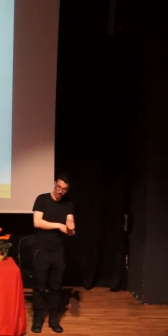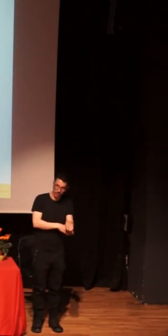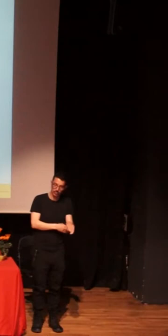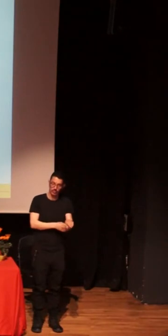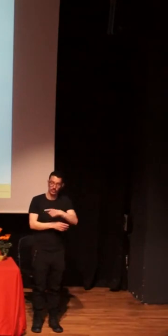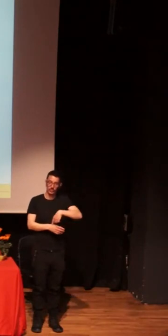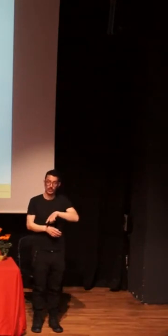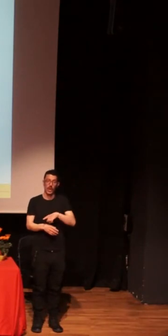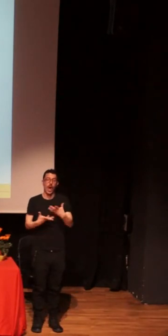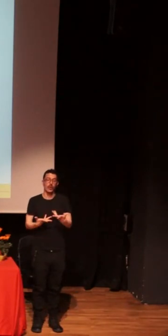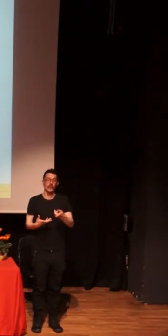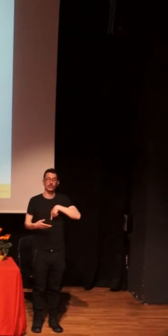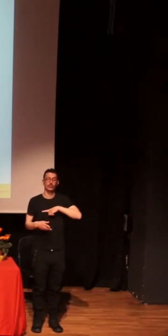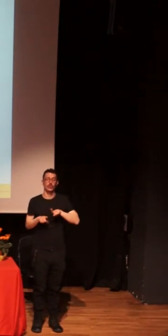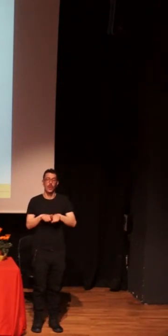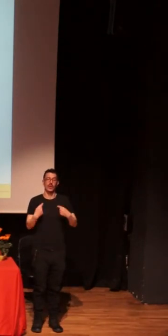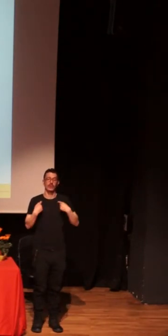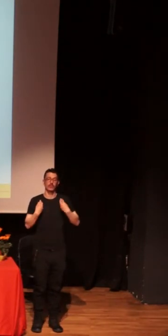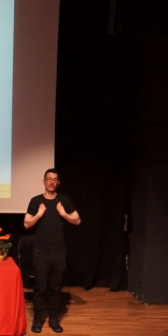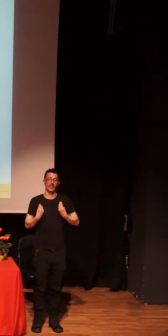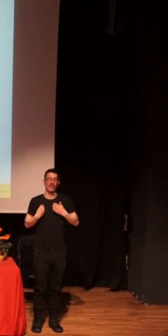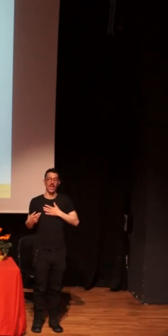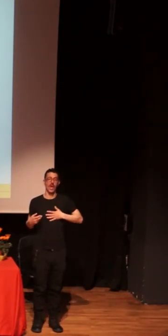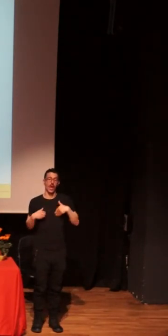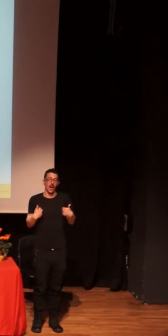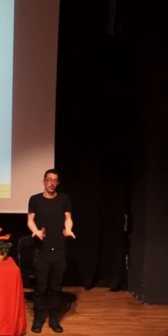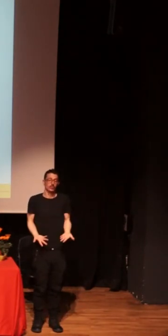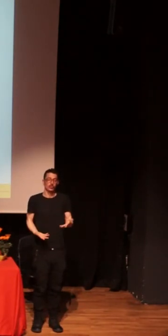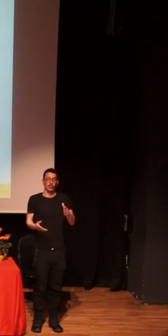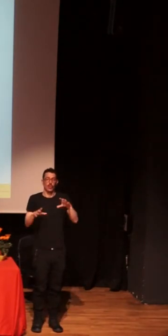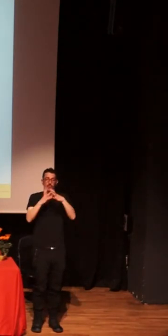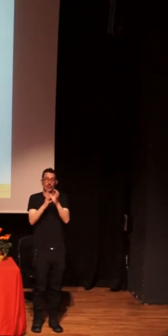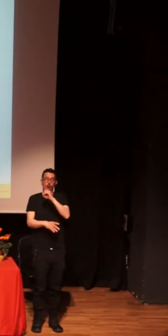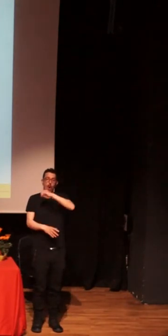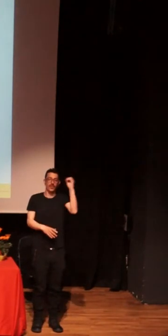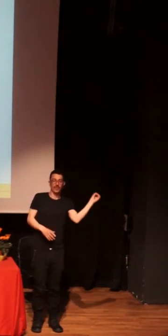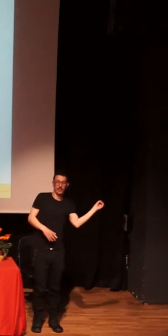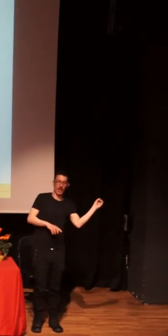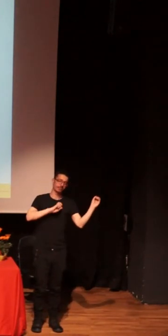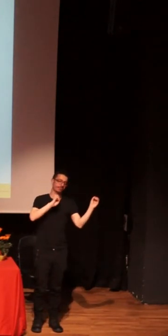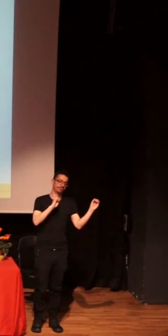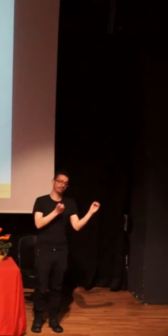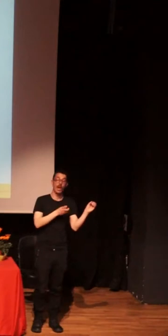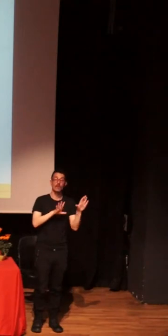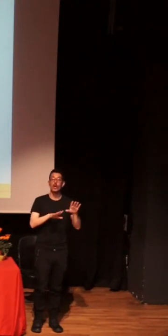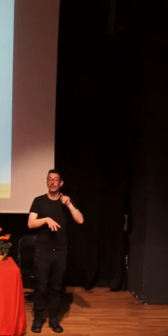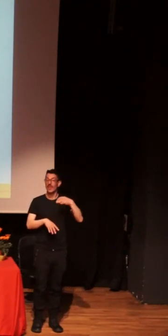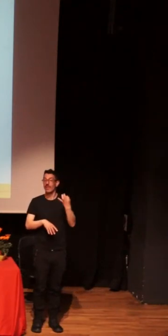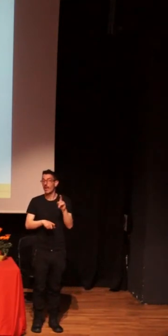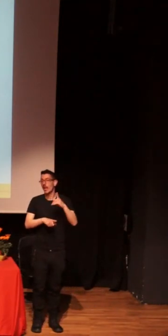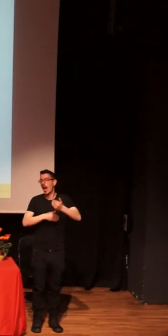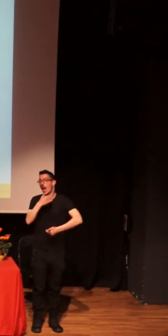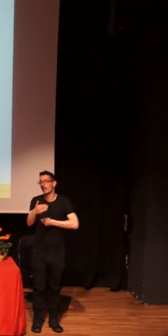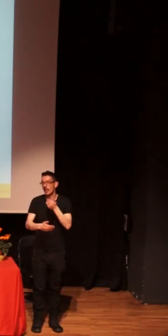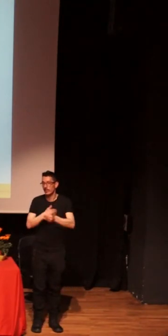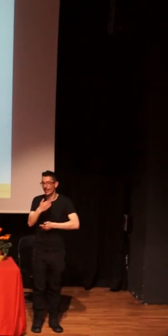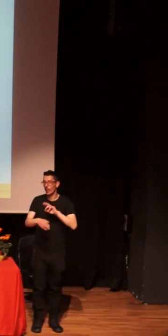occidental, etcétera, etcétera. Pero que podamos ir avanzando también en otras cosas en las que no